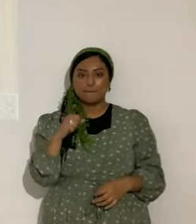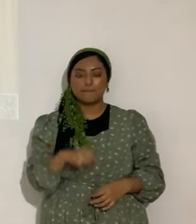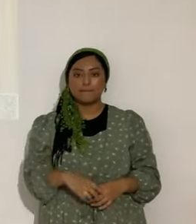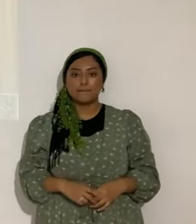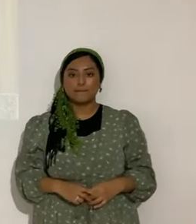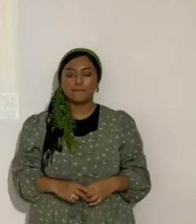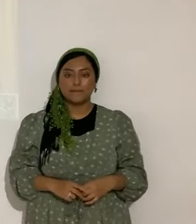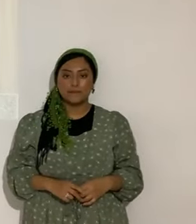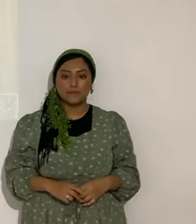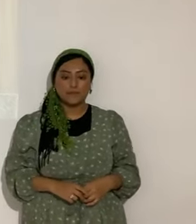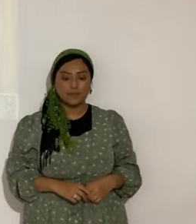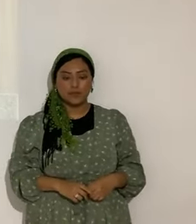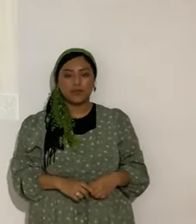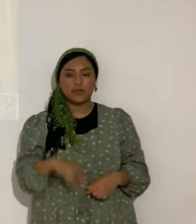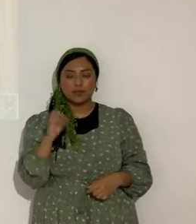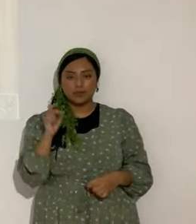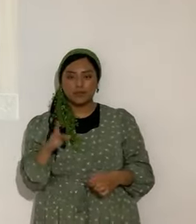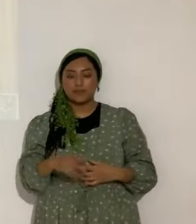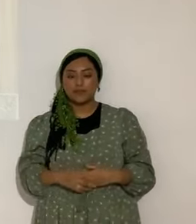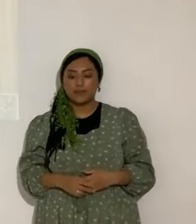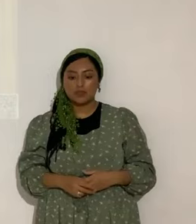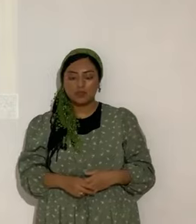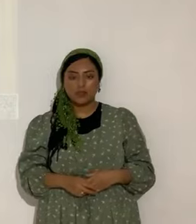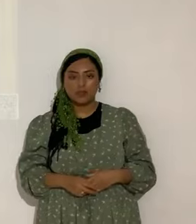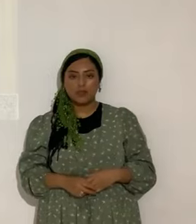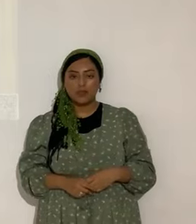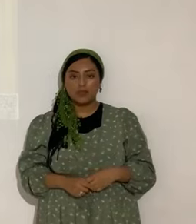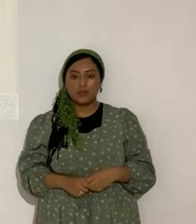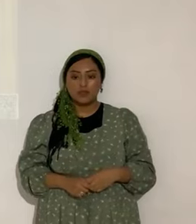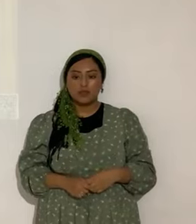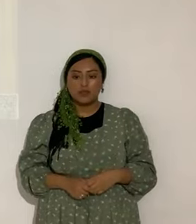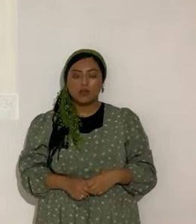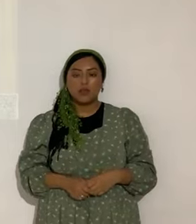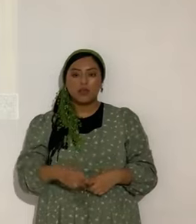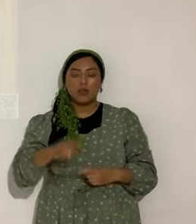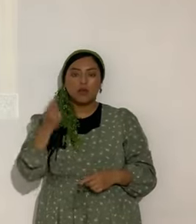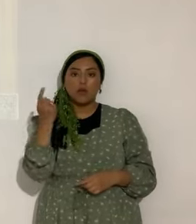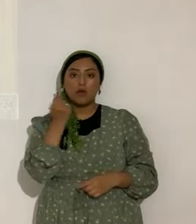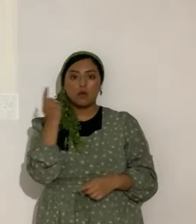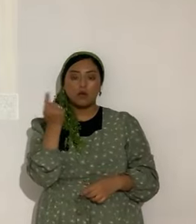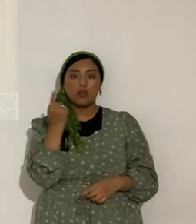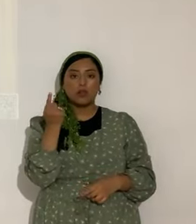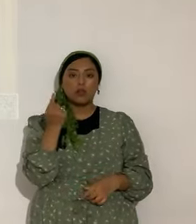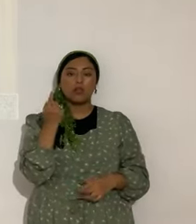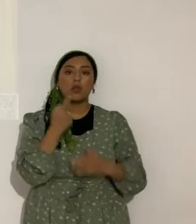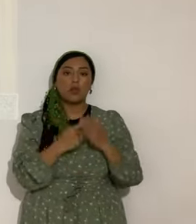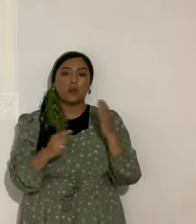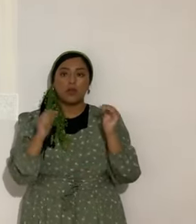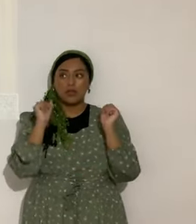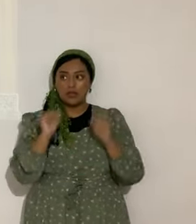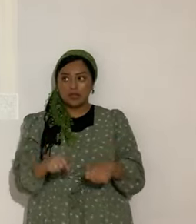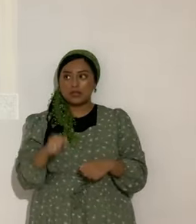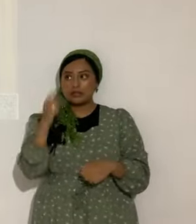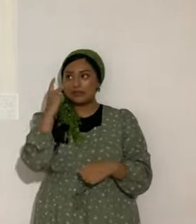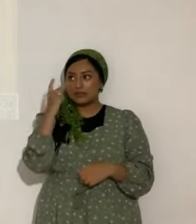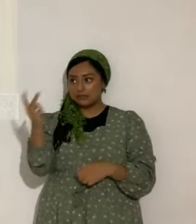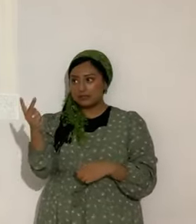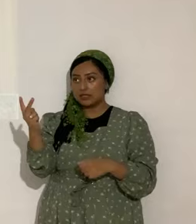¿Sí? Bueno. Entonces. A ver. Solamente lo que se ve en una persona.